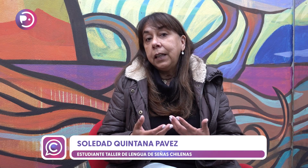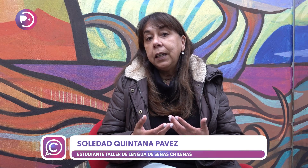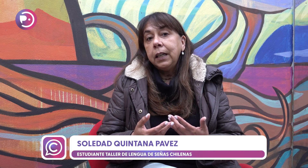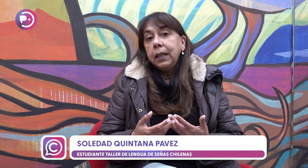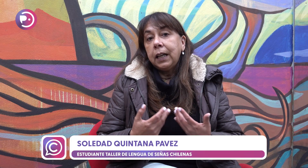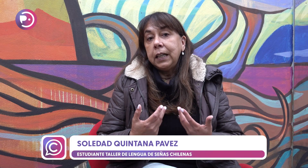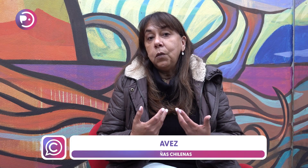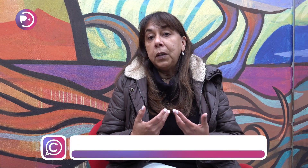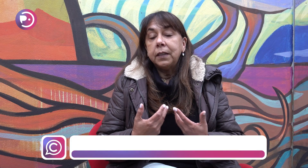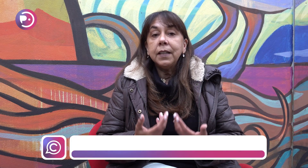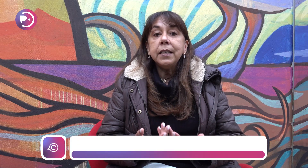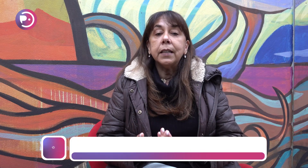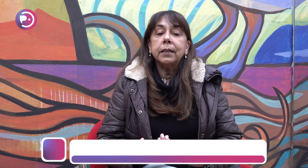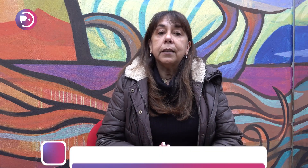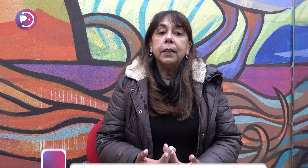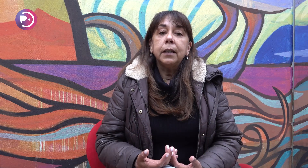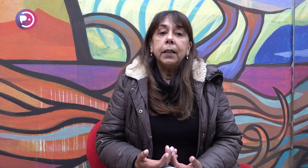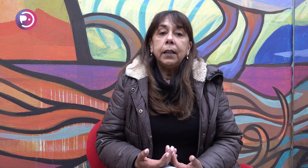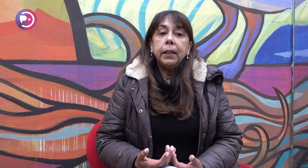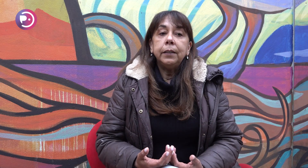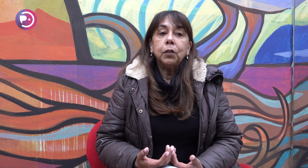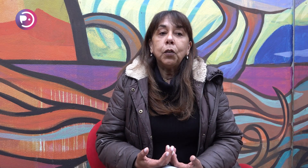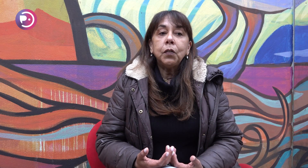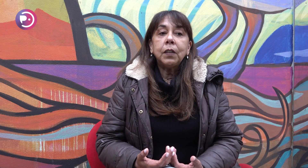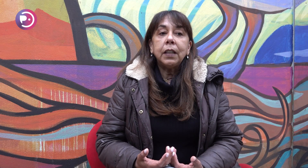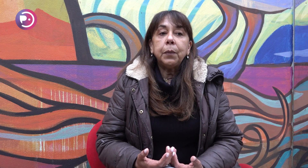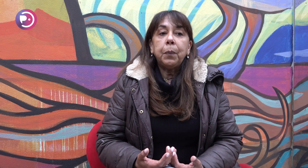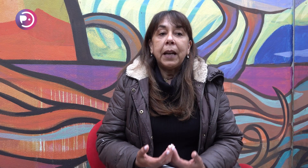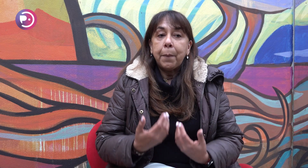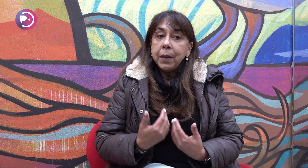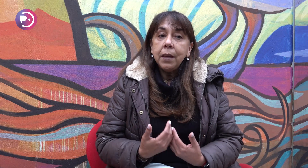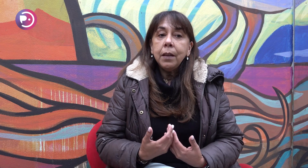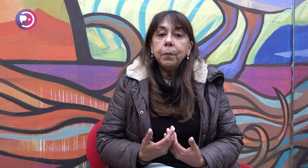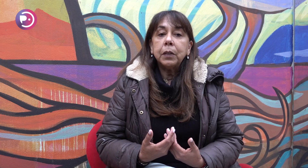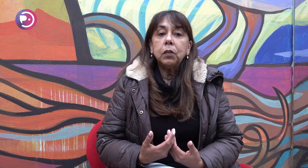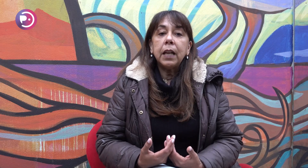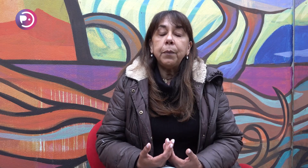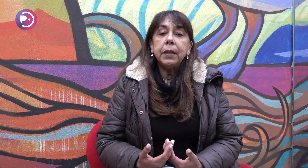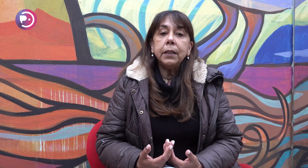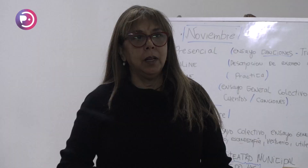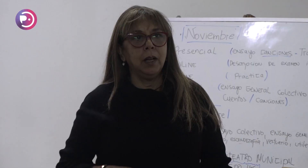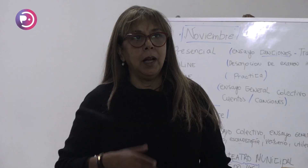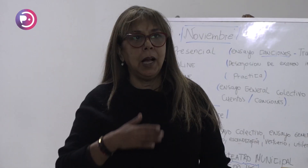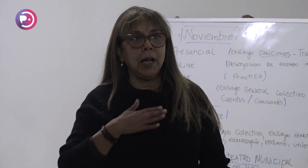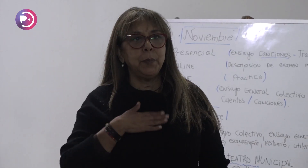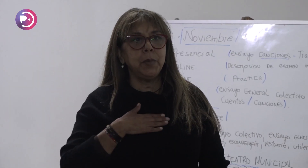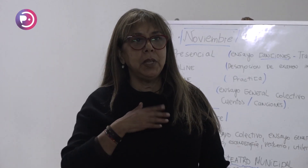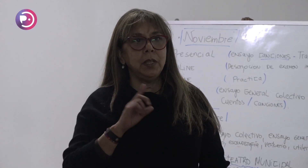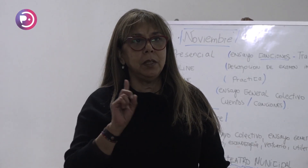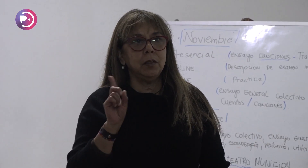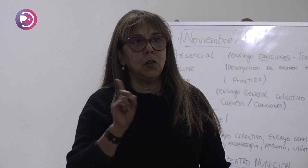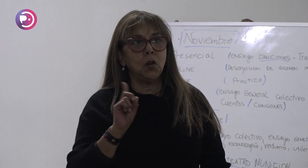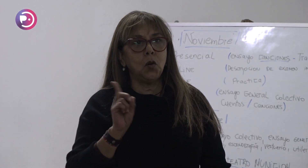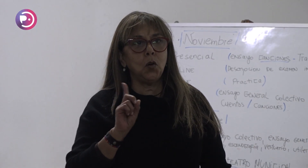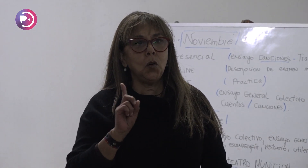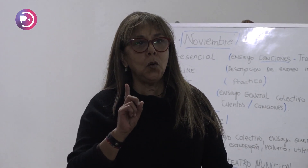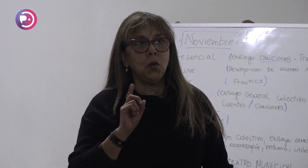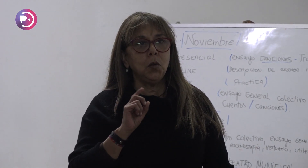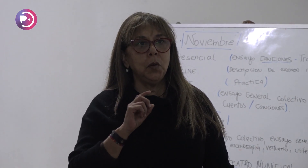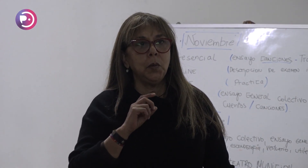la lengua de señas. Entonces, para mí, personalmente, es súper importante